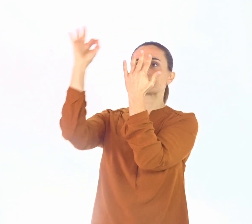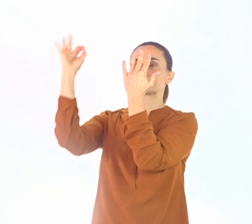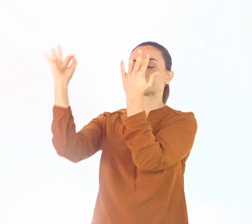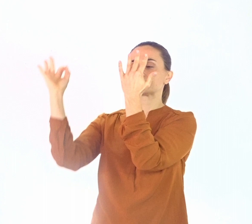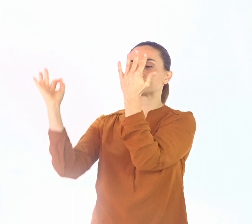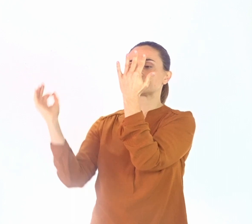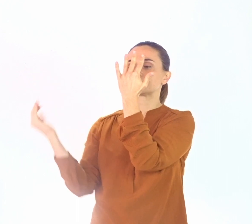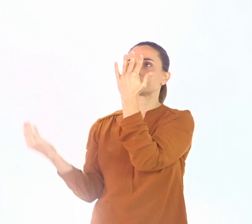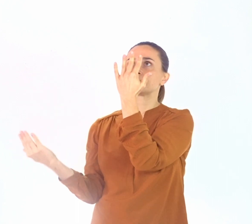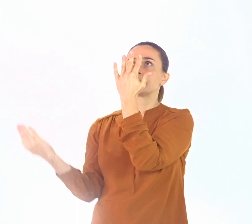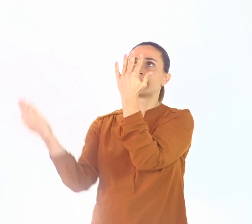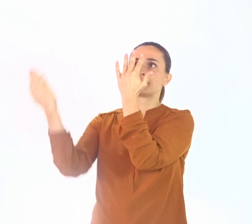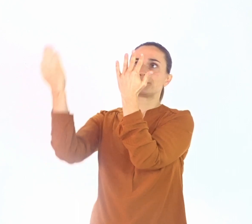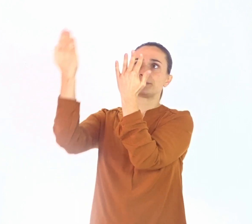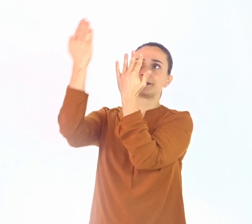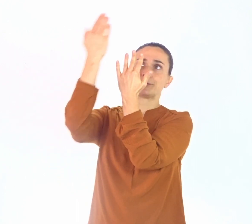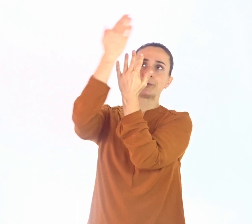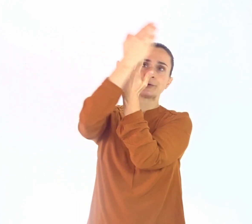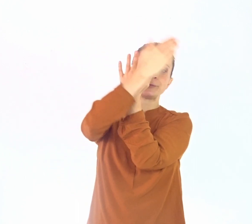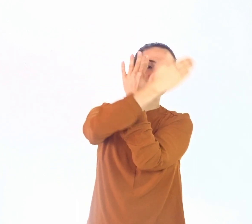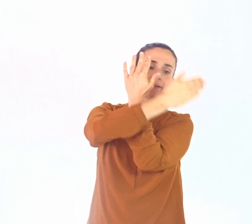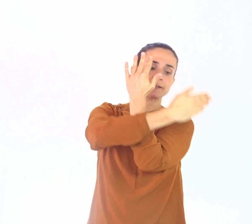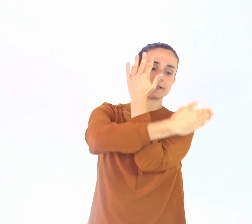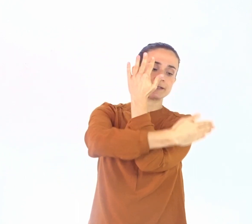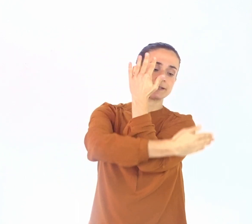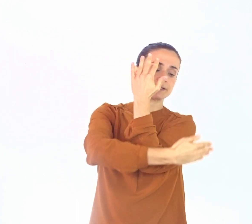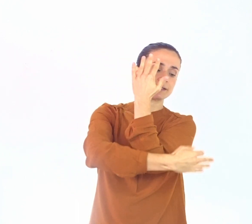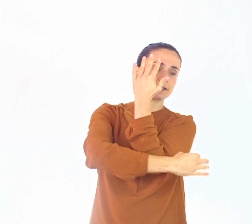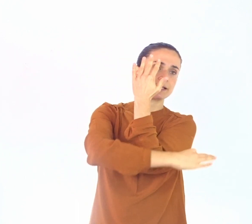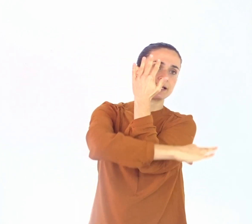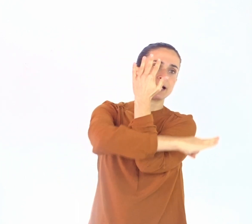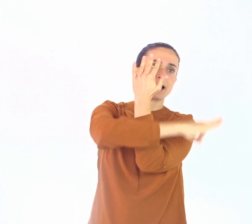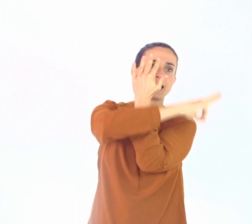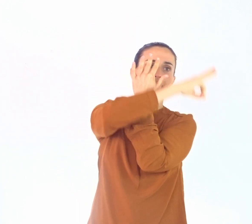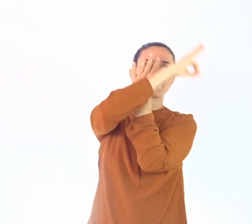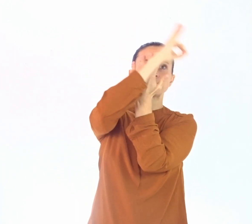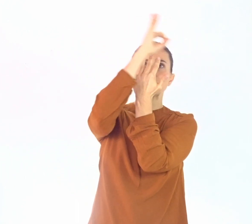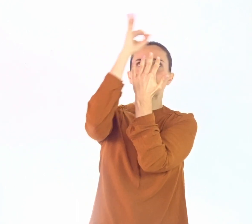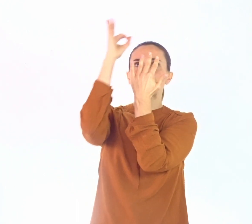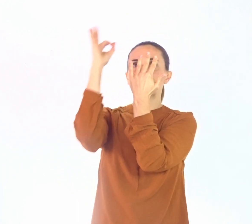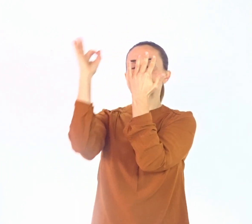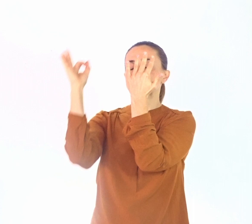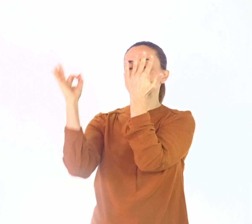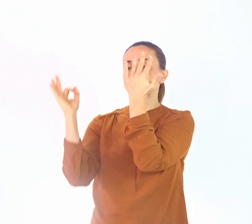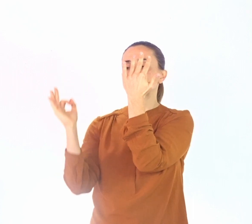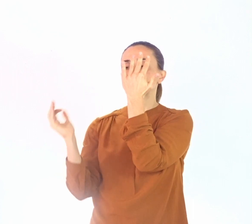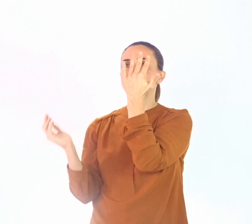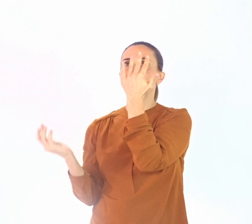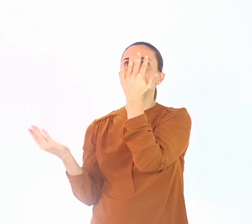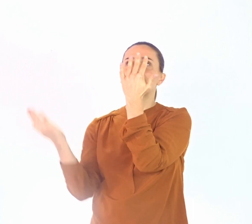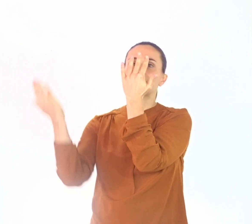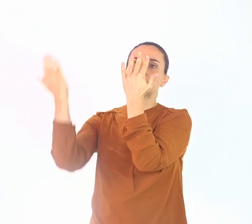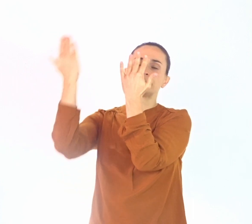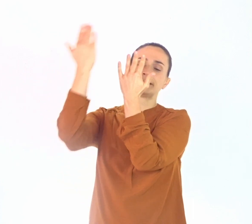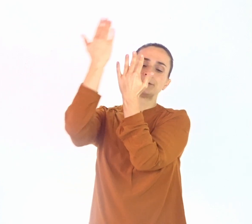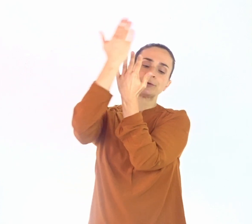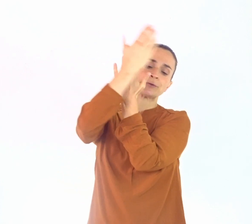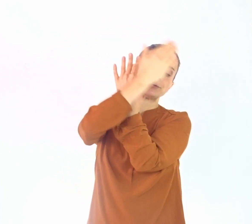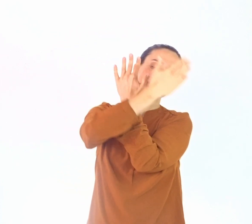et puis une nuit. Un jour passe et puis une nuit.